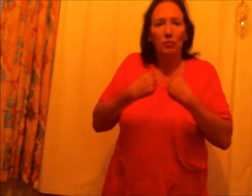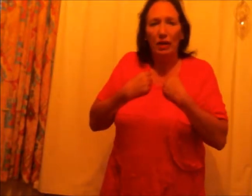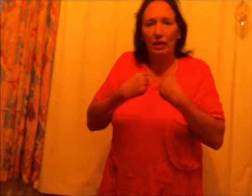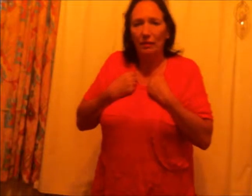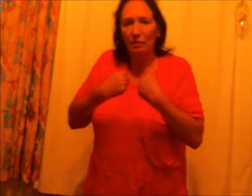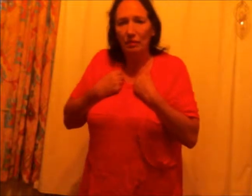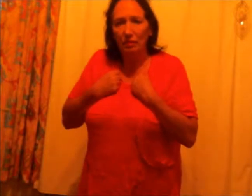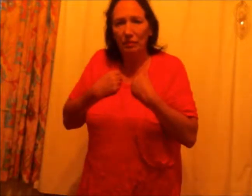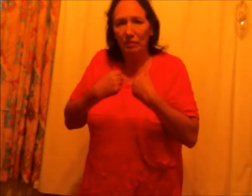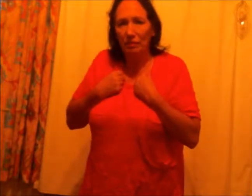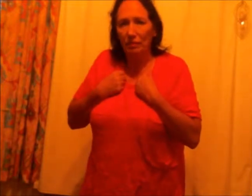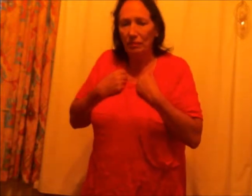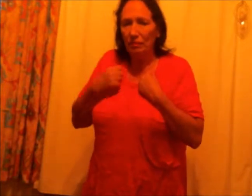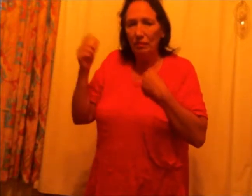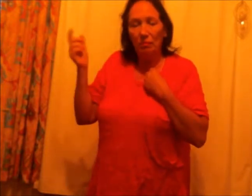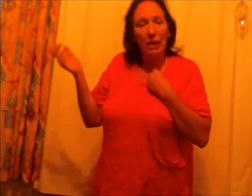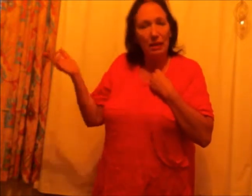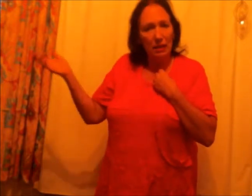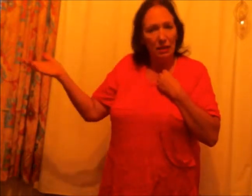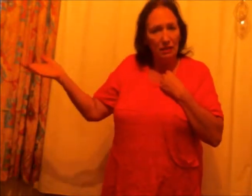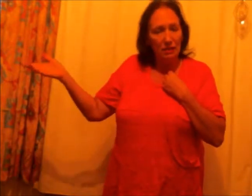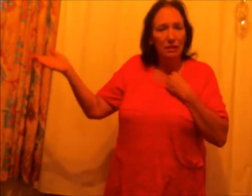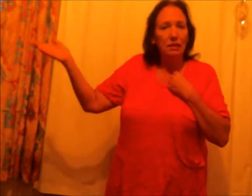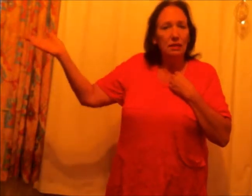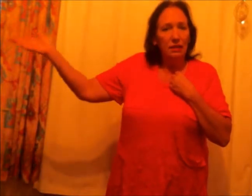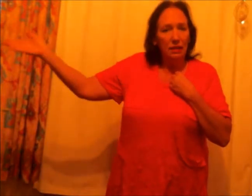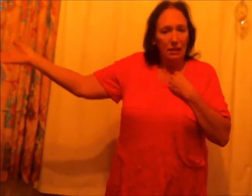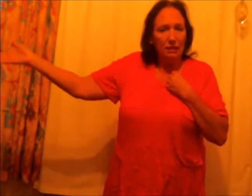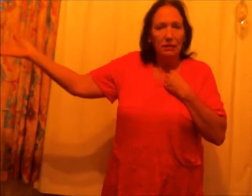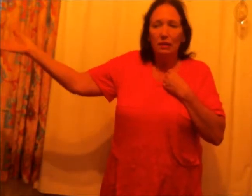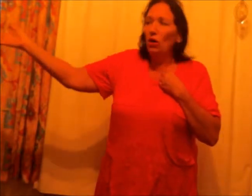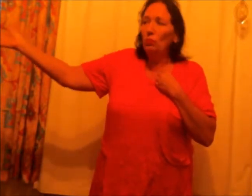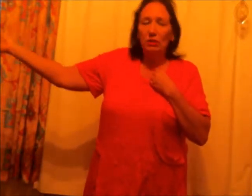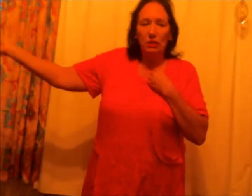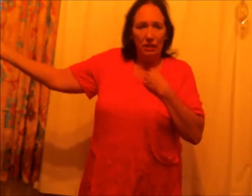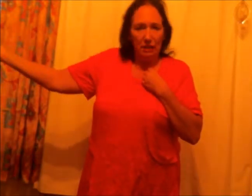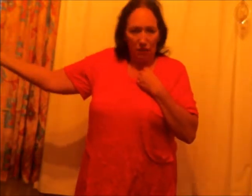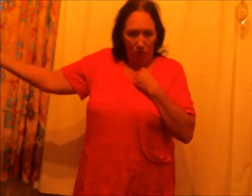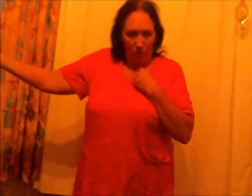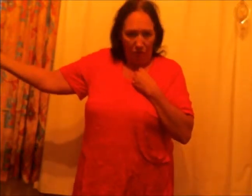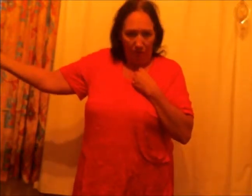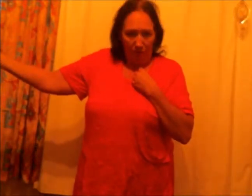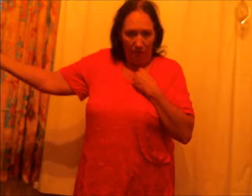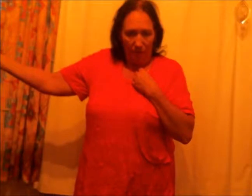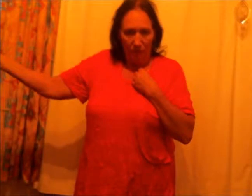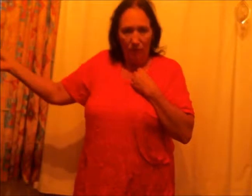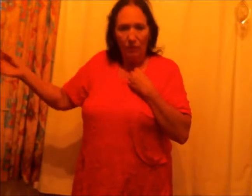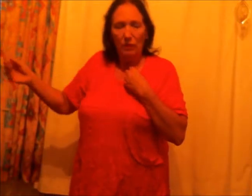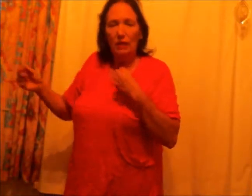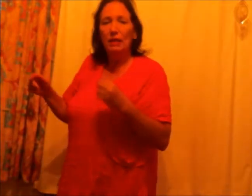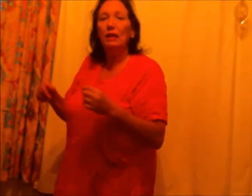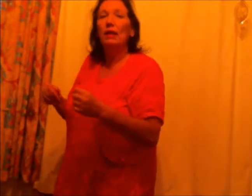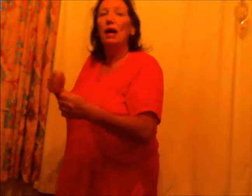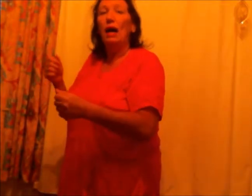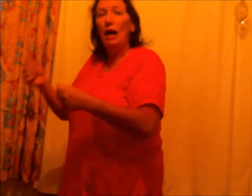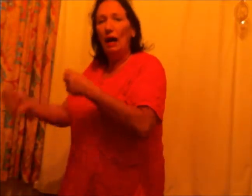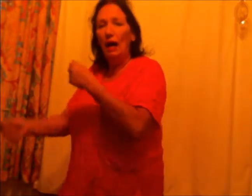de Mijn kind is op de kinderopvang. Ik haal